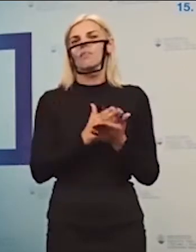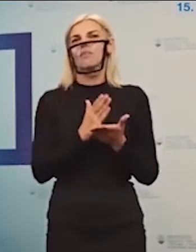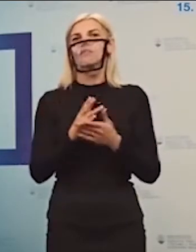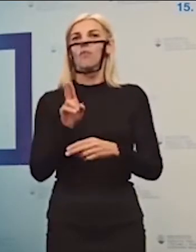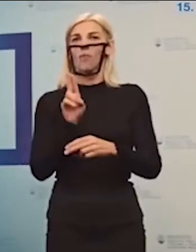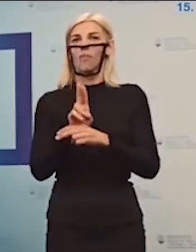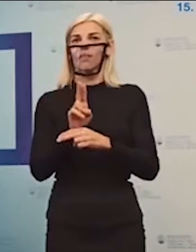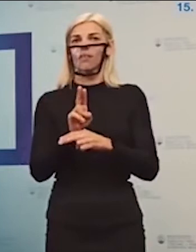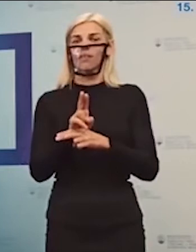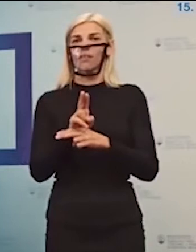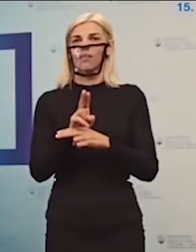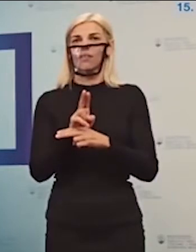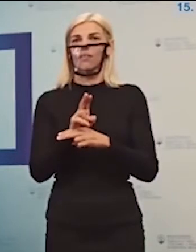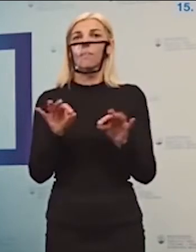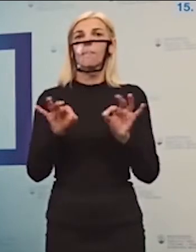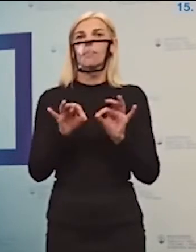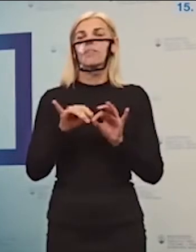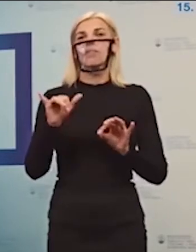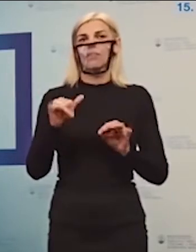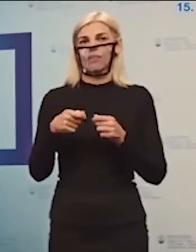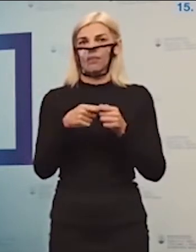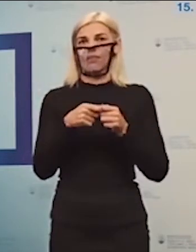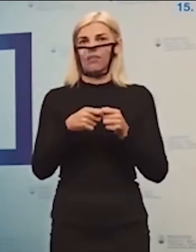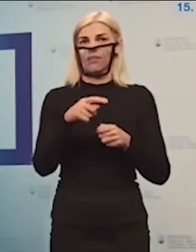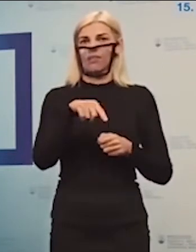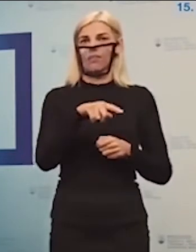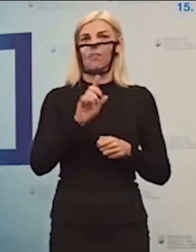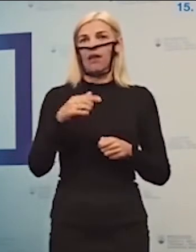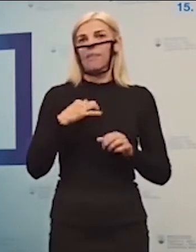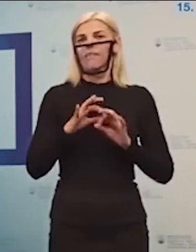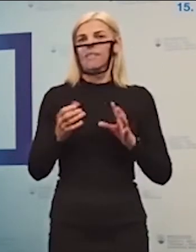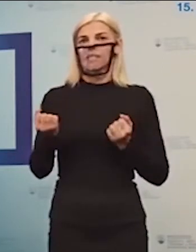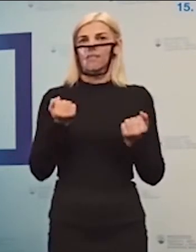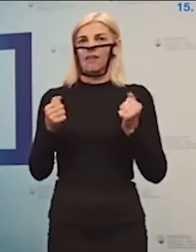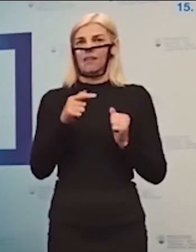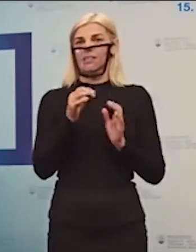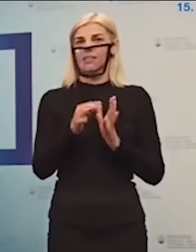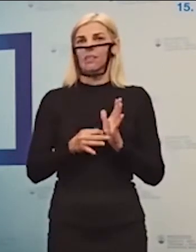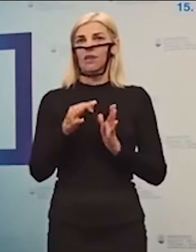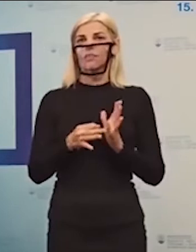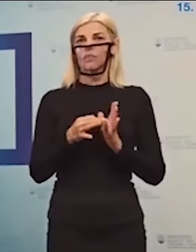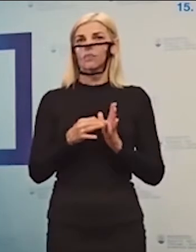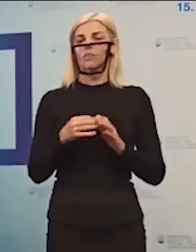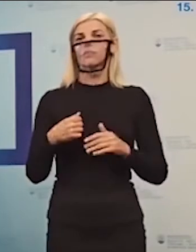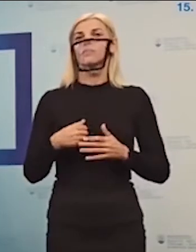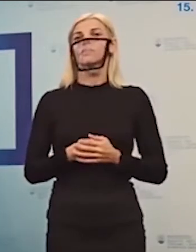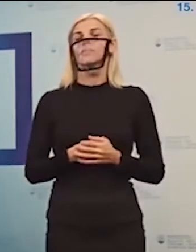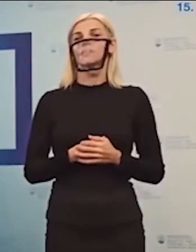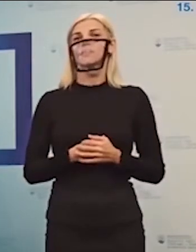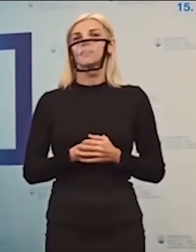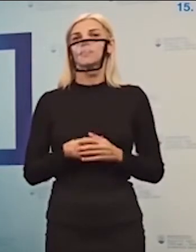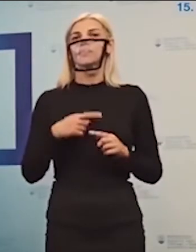tým, aby sme zvládli celú túto situáciu. A tak, ako som teda už spomenul, povinné